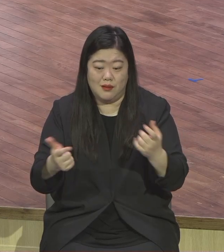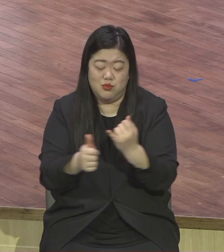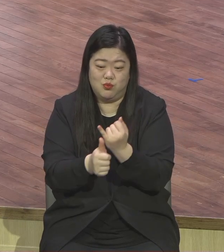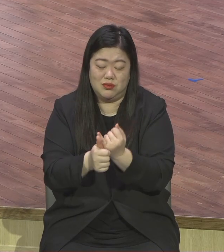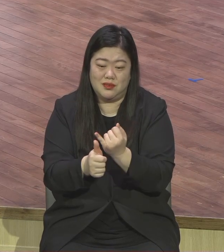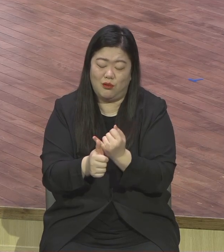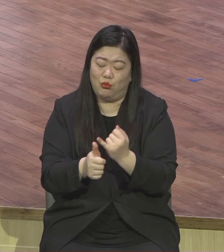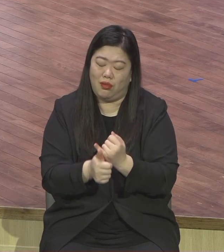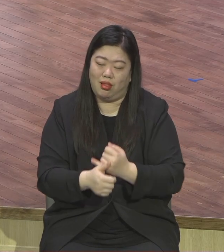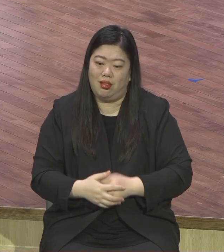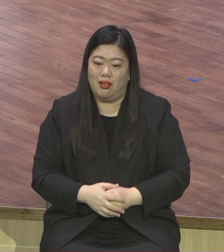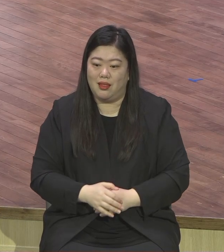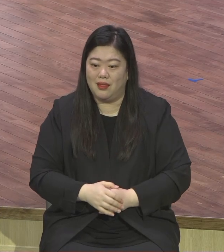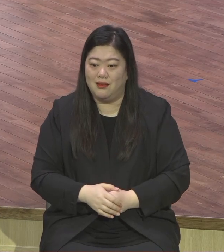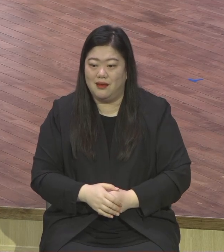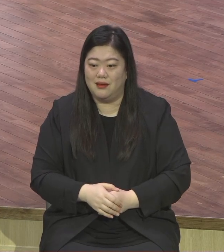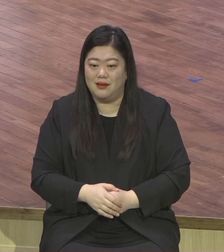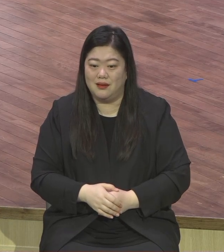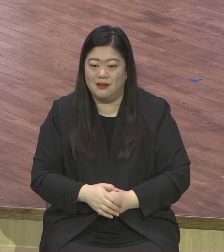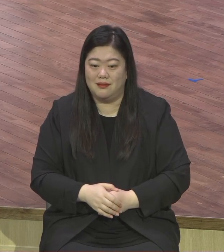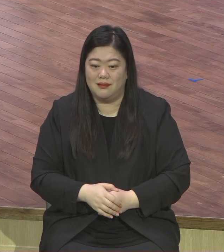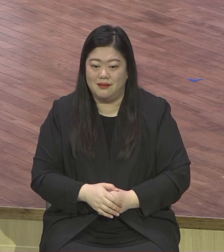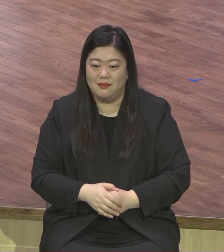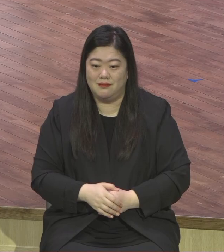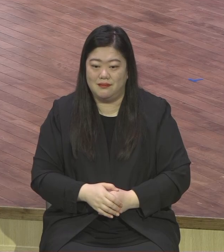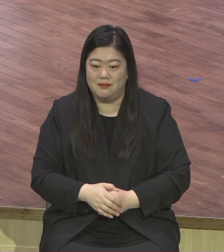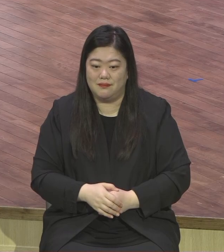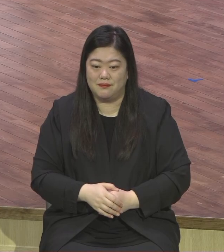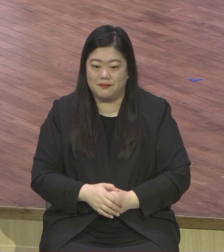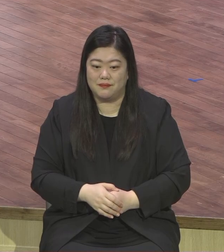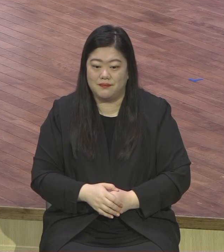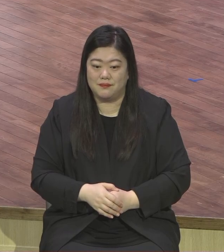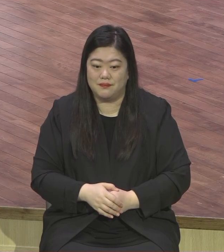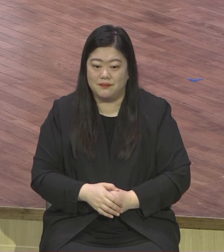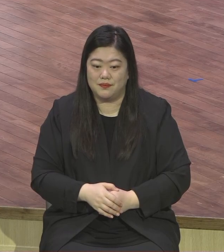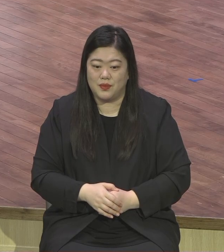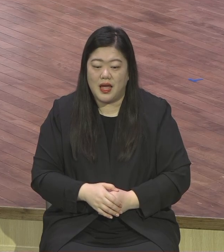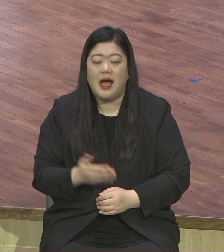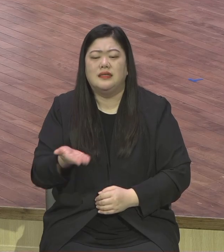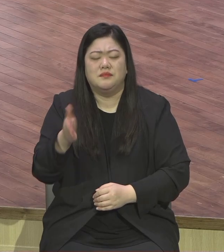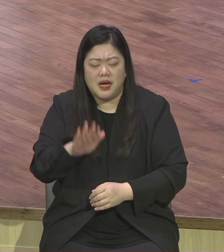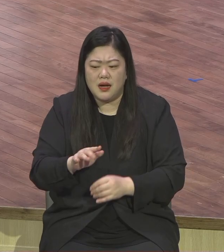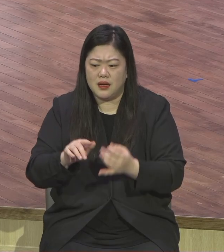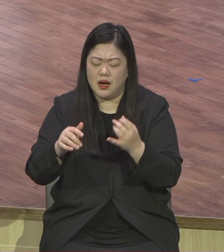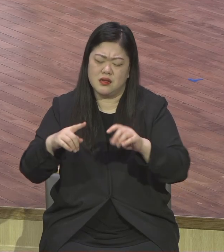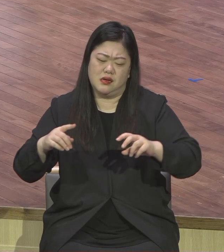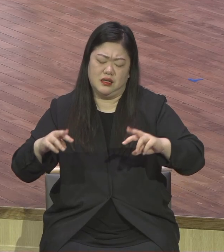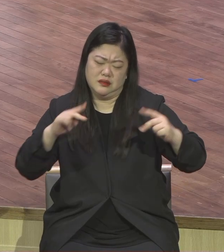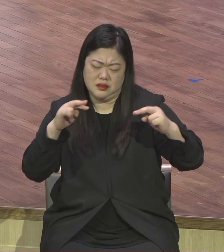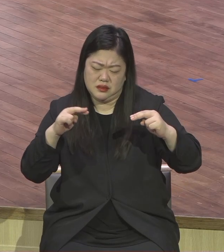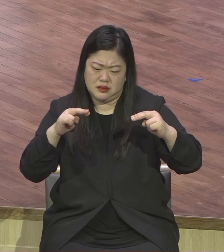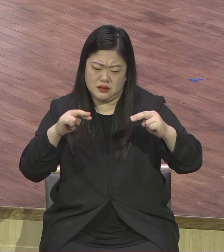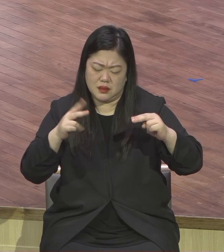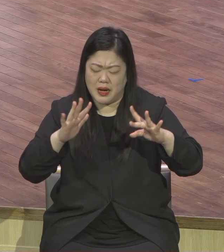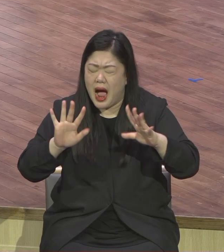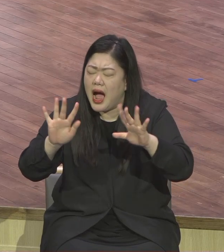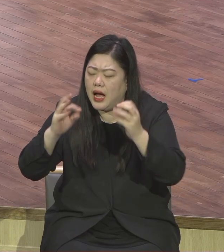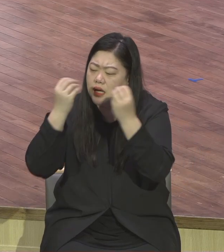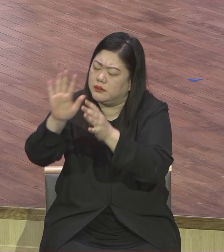대화로 이러한 오해들을 풀면 참 다행인데 대화로 이런 오해들을 풀기가 쉽지